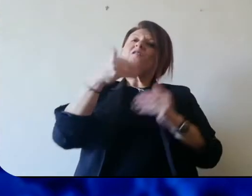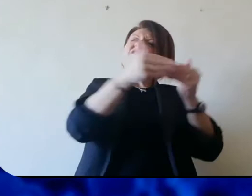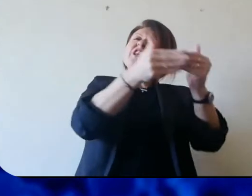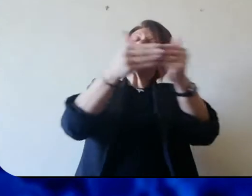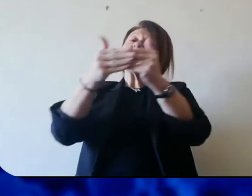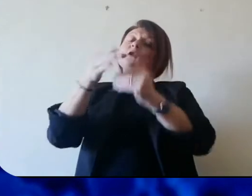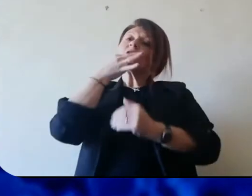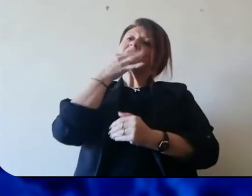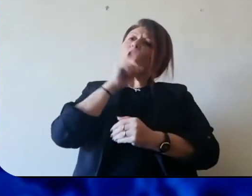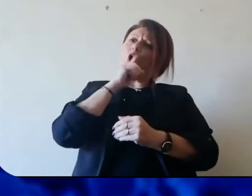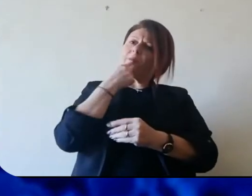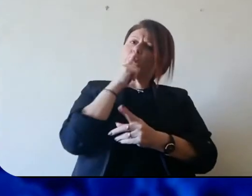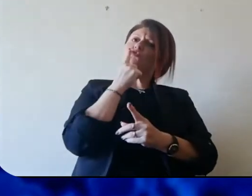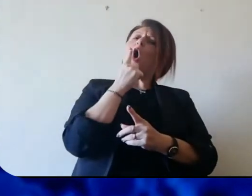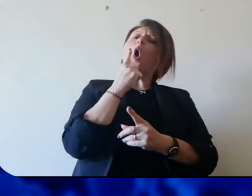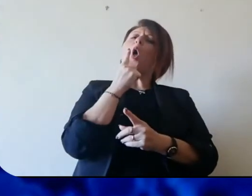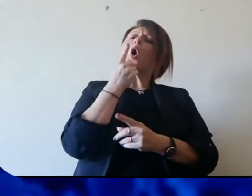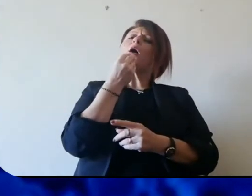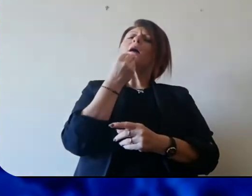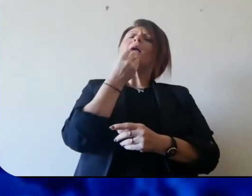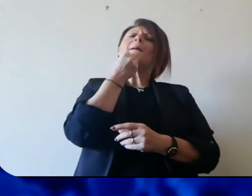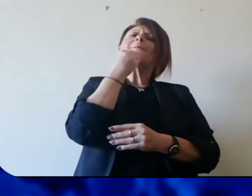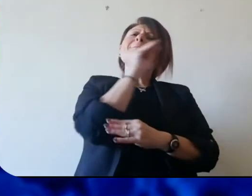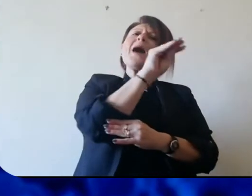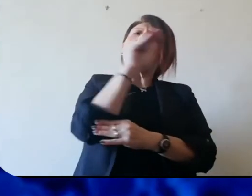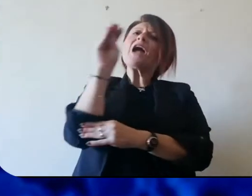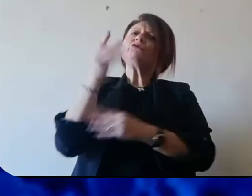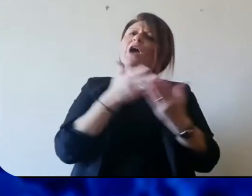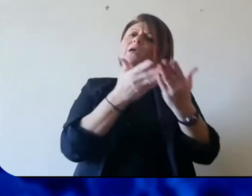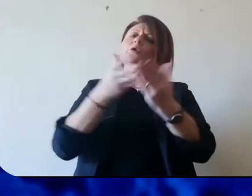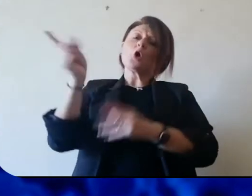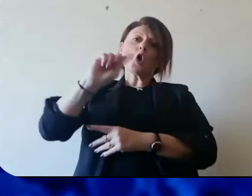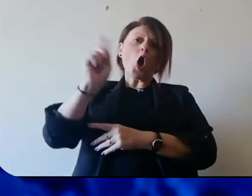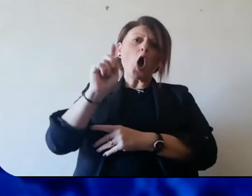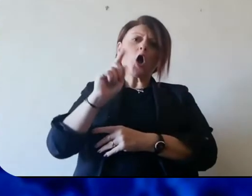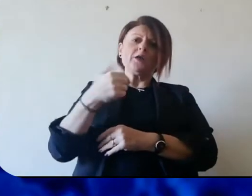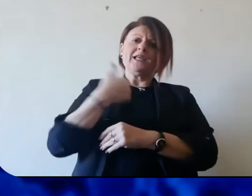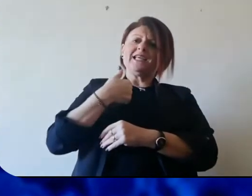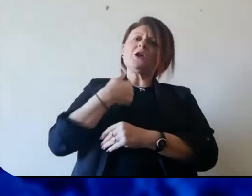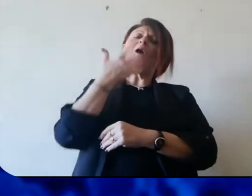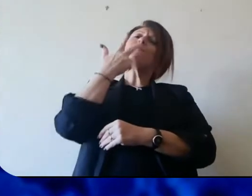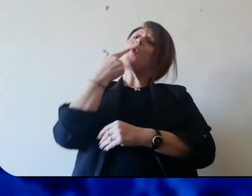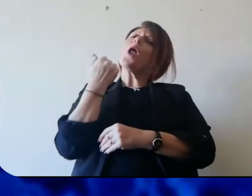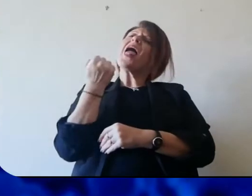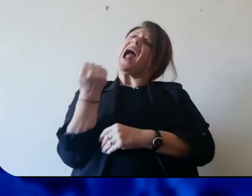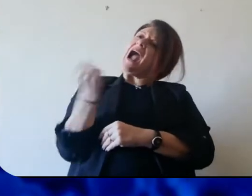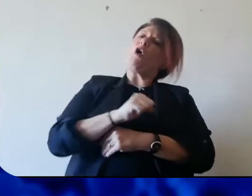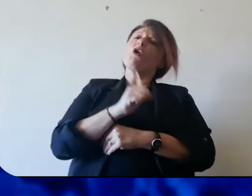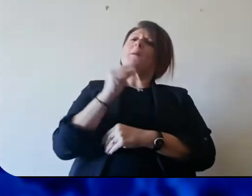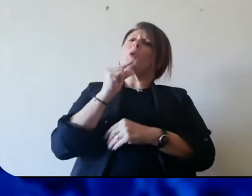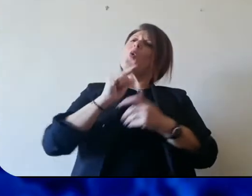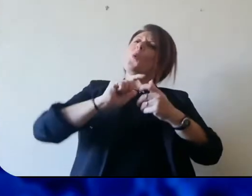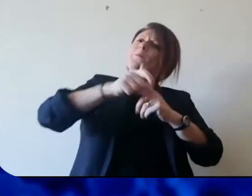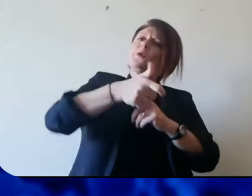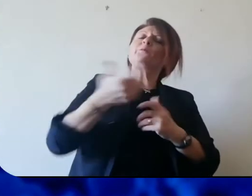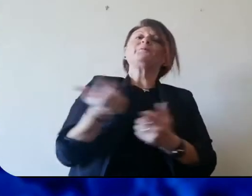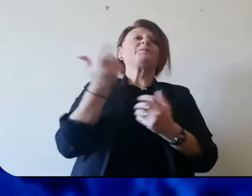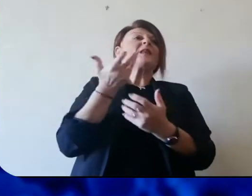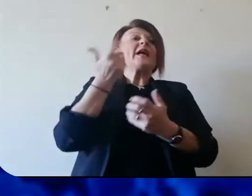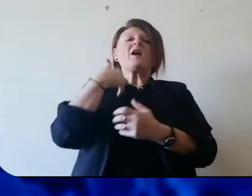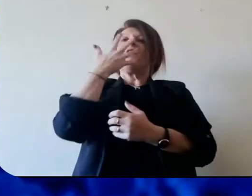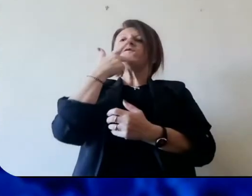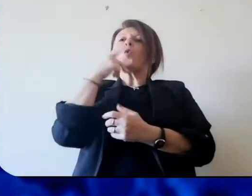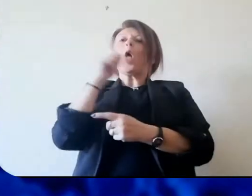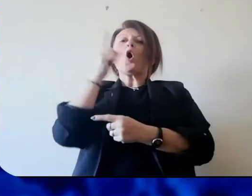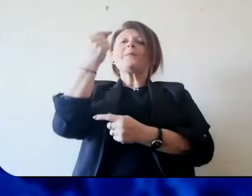quindi un'aiuto alimentare che già è scontato e già è stato garantito dallo Stato e dalla Regione ma un qualcosa di più, possiamo pensare proprio di